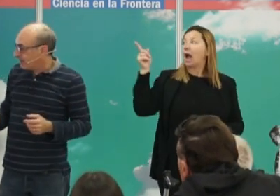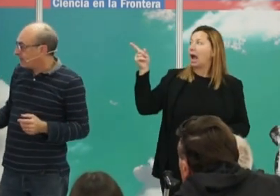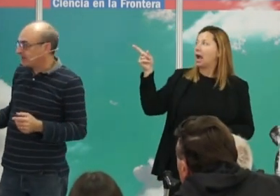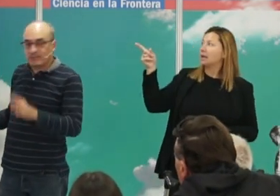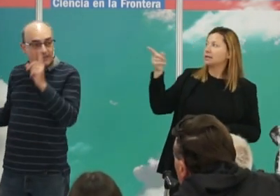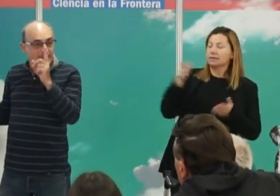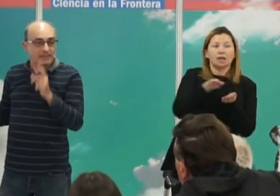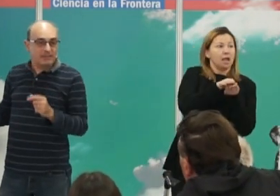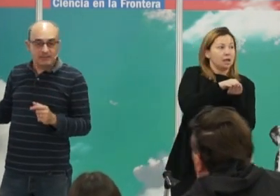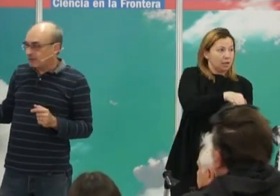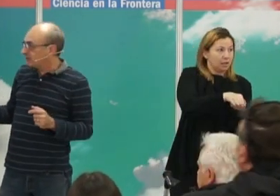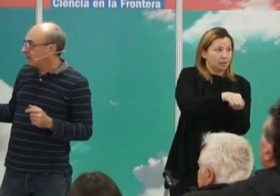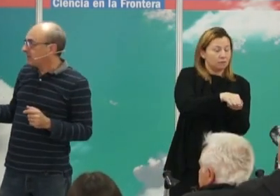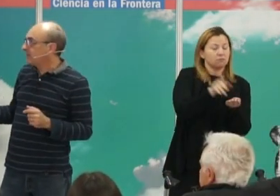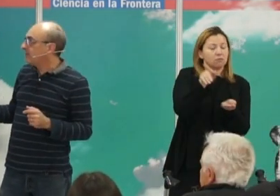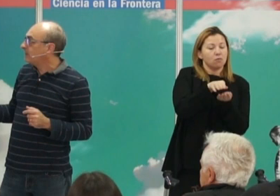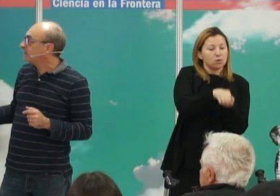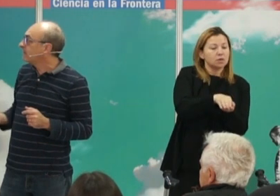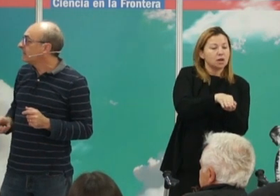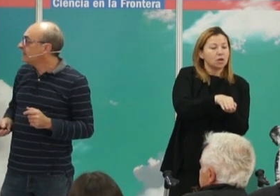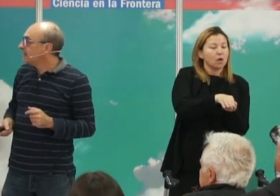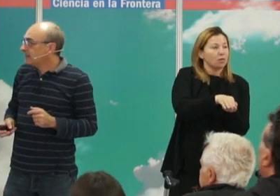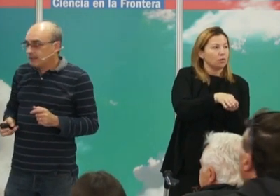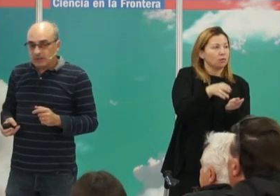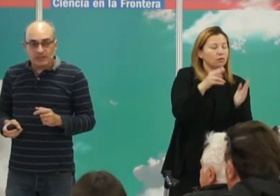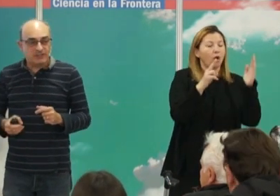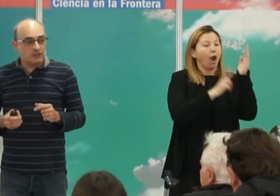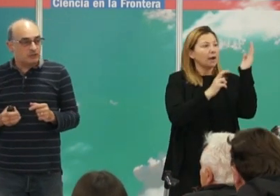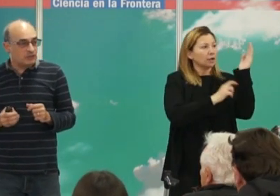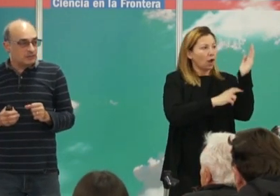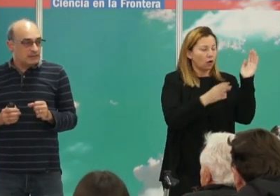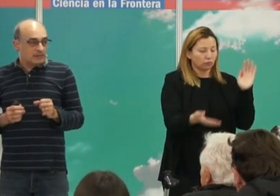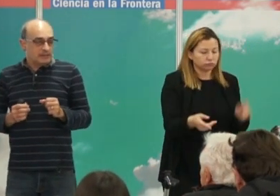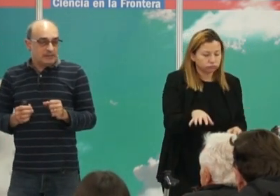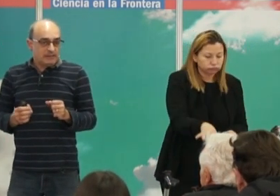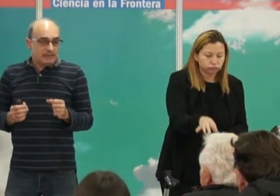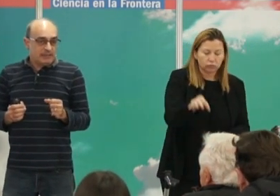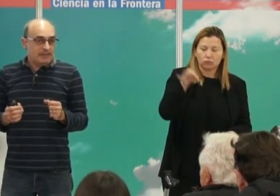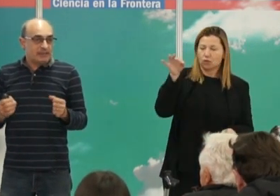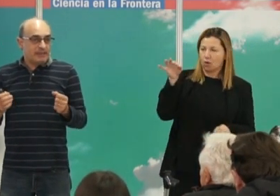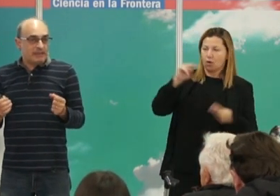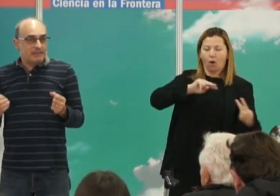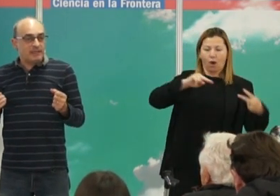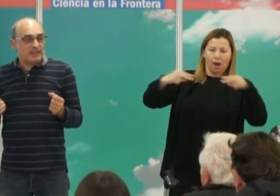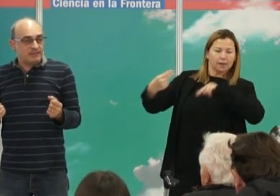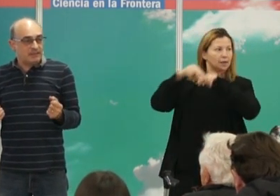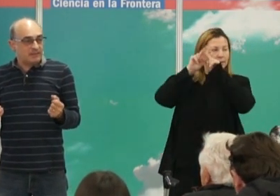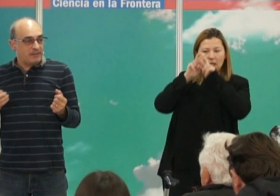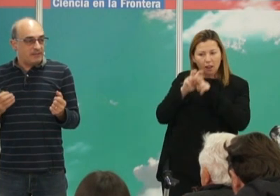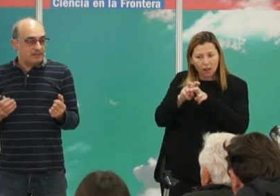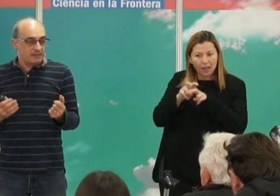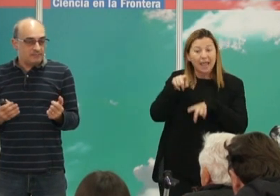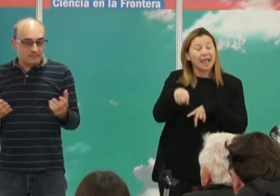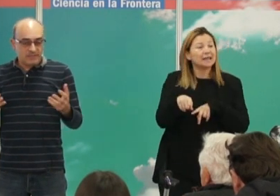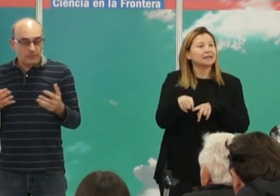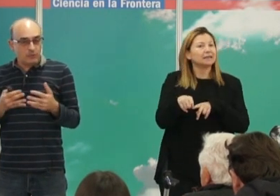Cuando se analizaron también genéticamente los restos de este individuo, lo que se encontró era que genéticamente era el